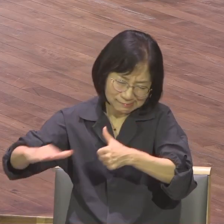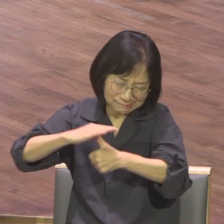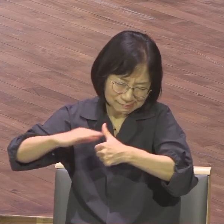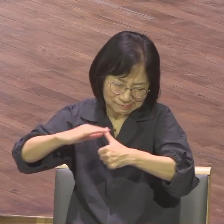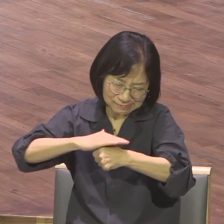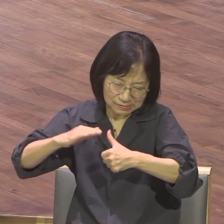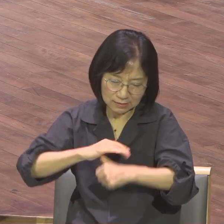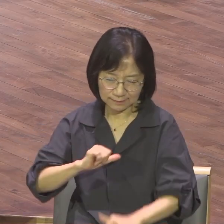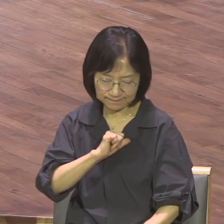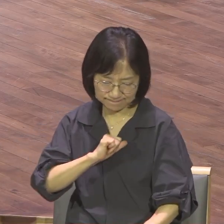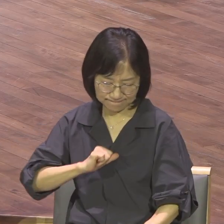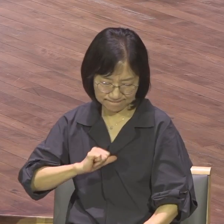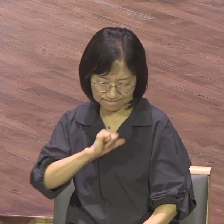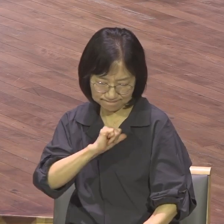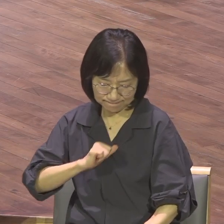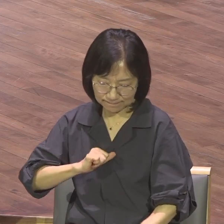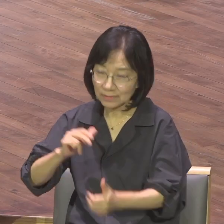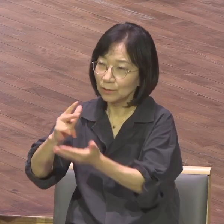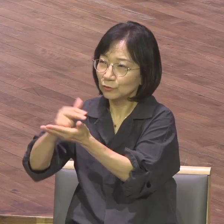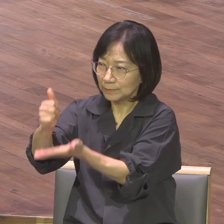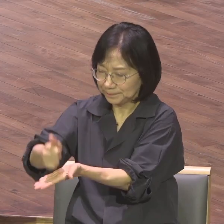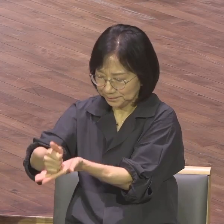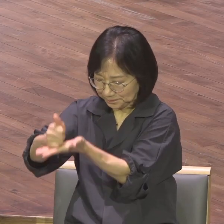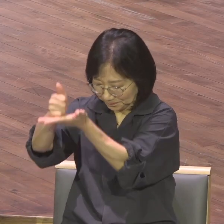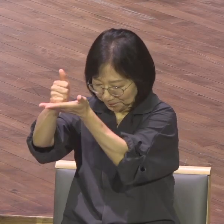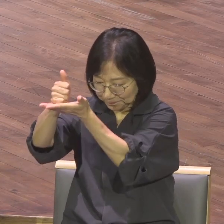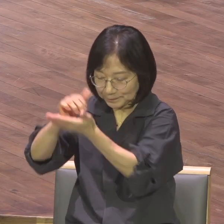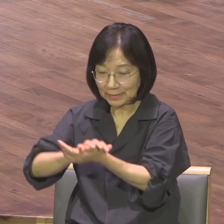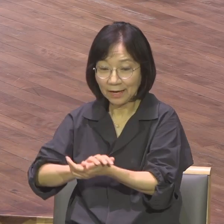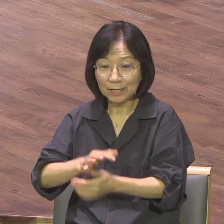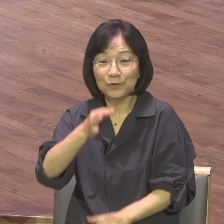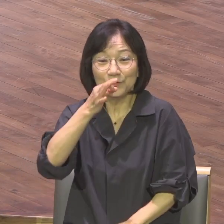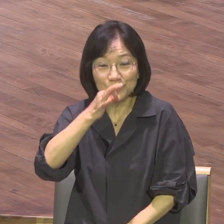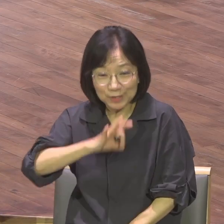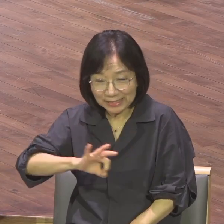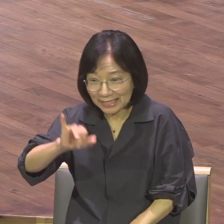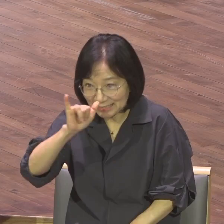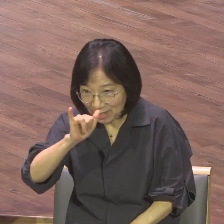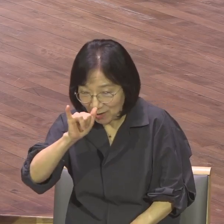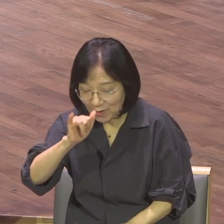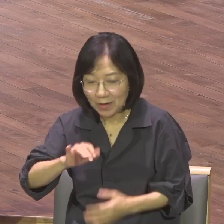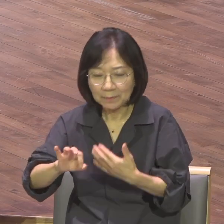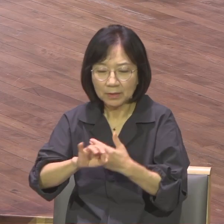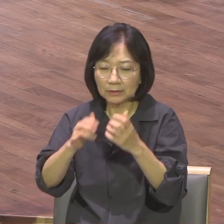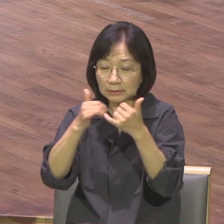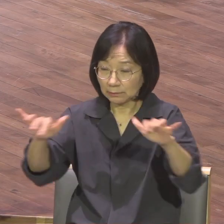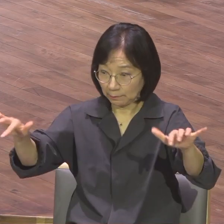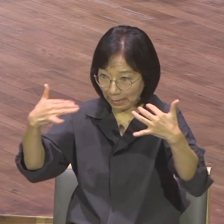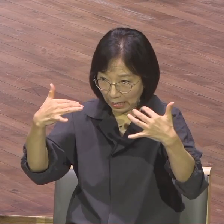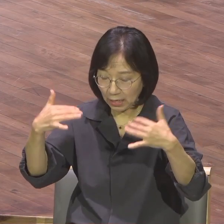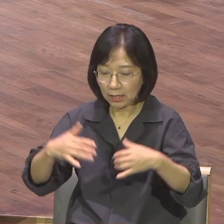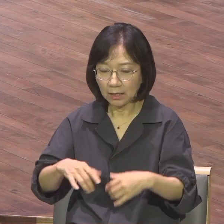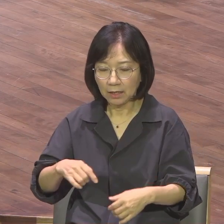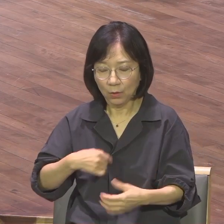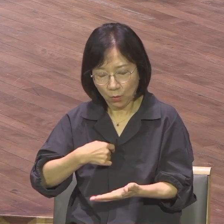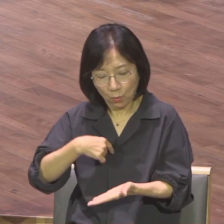20절에는 유익한 것은 무엇이든지 공중 앞에서나 각 집에서나 거리낌이 없이 여러분에게 전하고